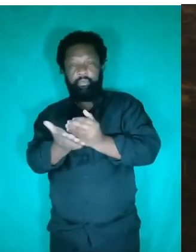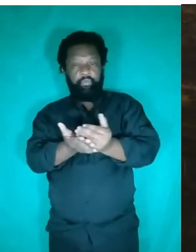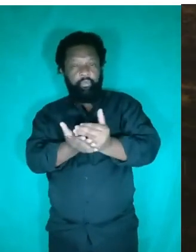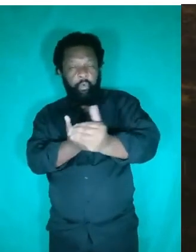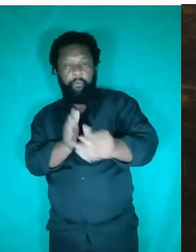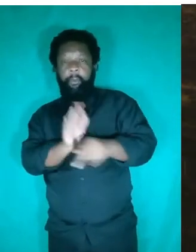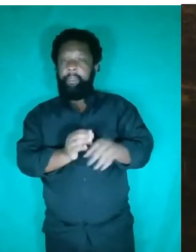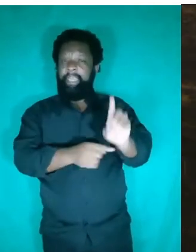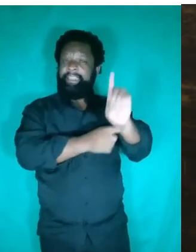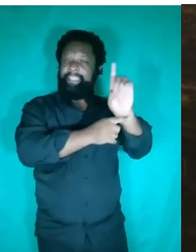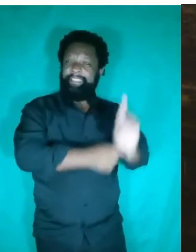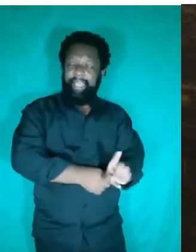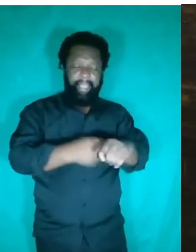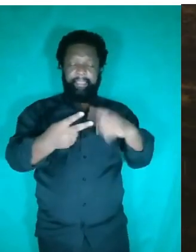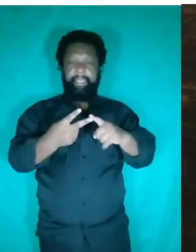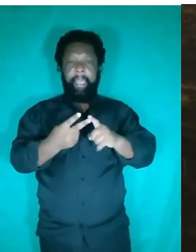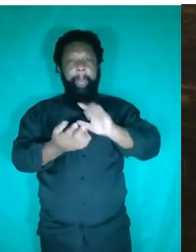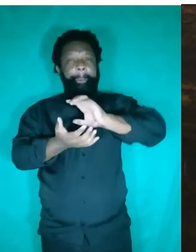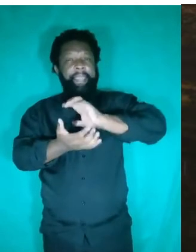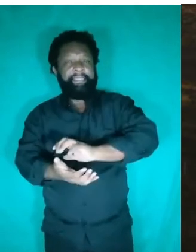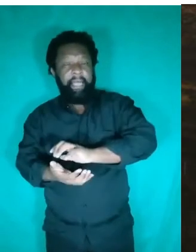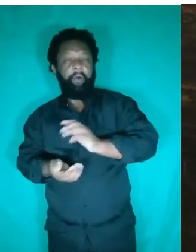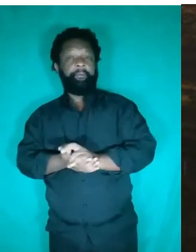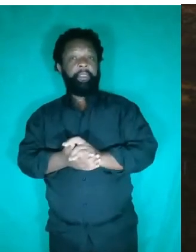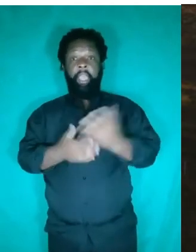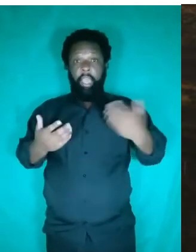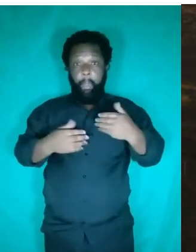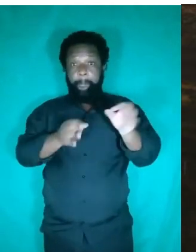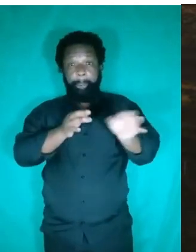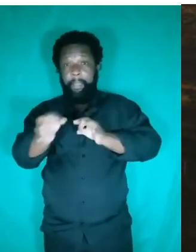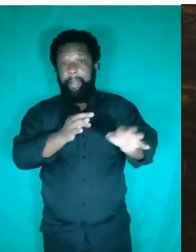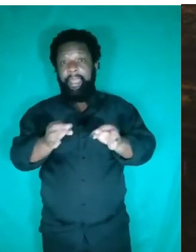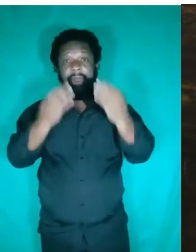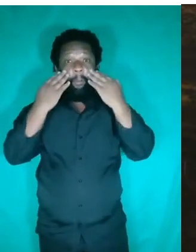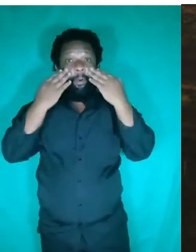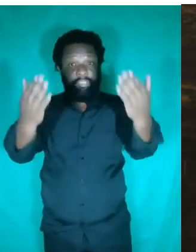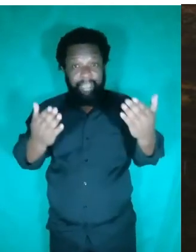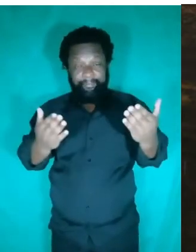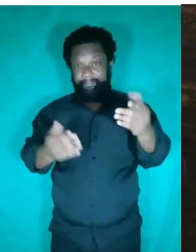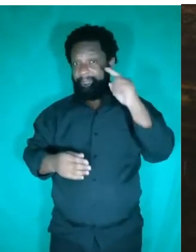como o conceito de densidade e pressão. E para isso, eu preparei uma demonstração experimental que eu queria mostrar para vocês.